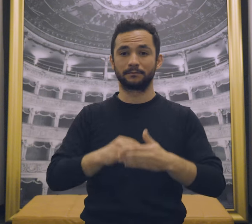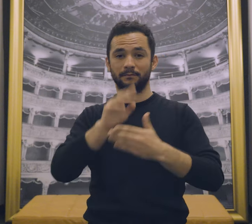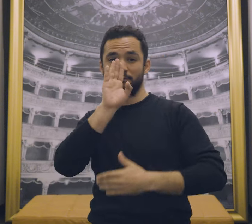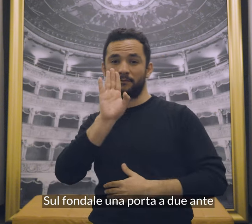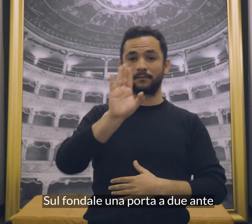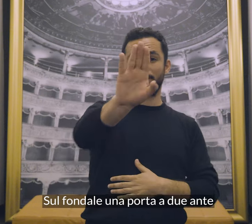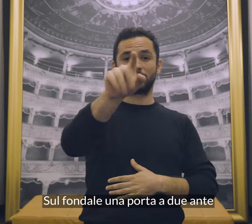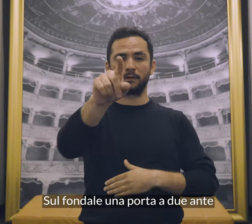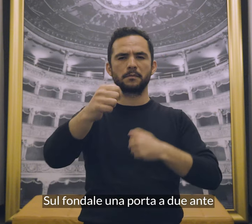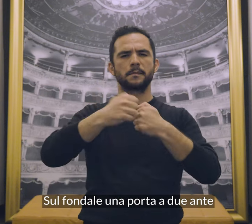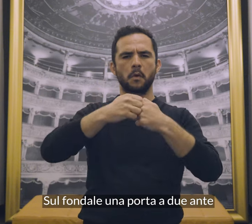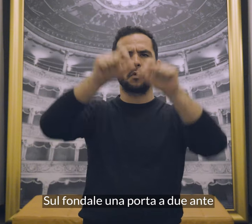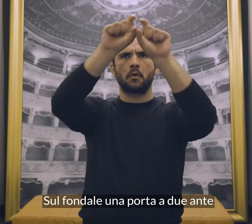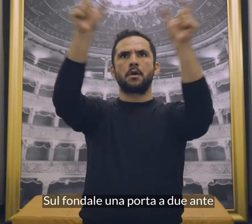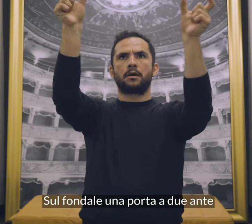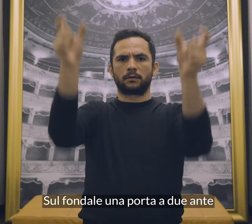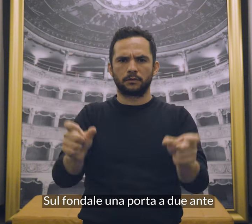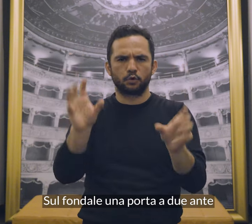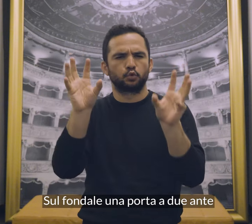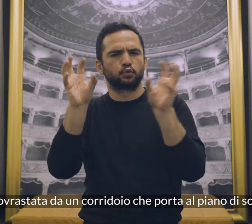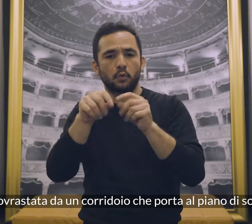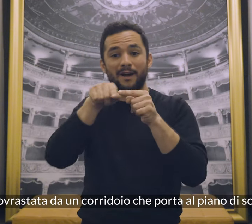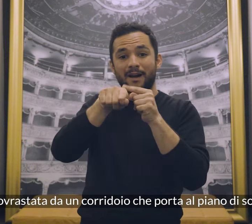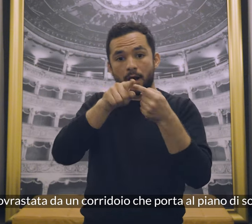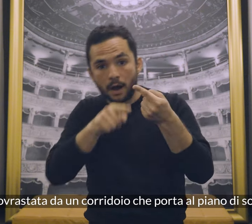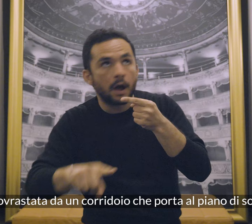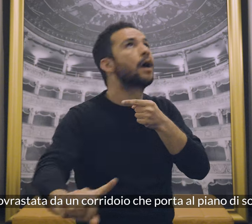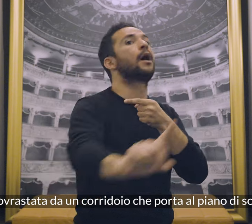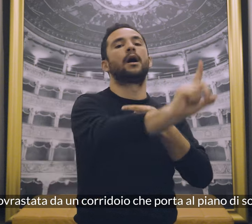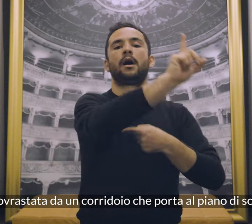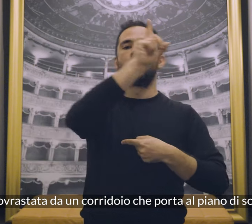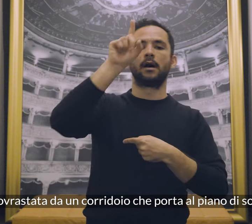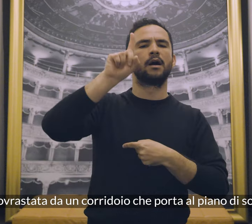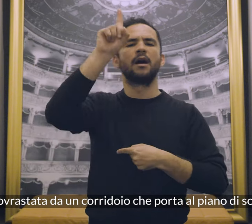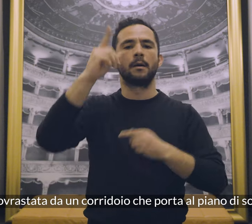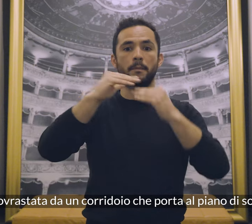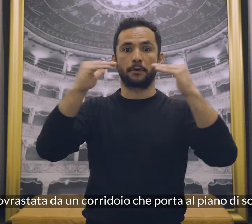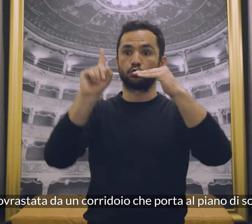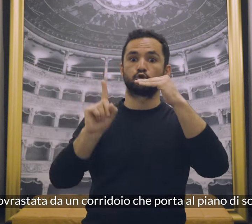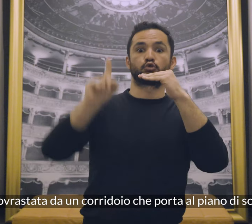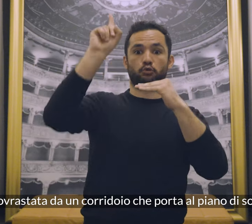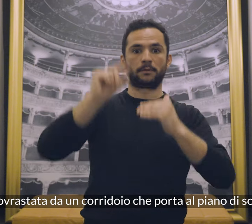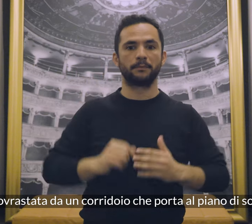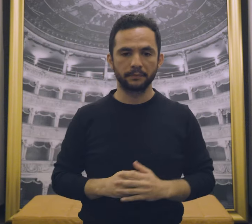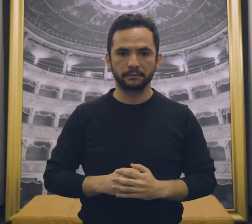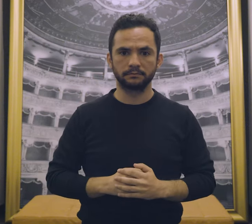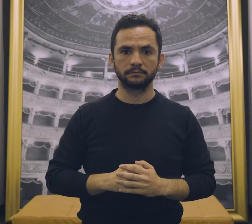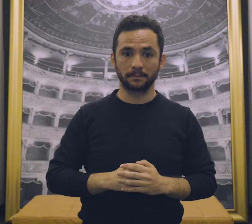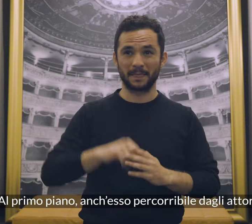Sul fondale, una porta a due ante è sovrastata da un corridoio che porta al piano di sopra. Al